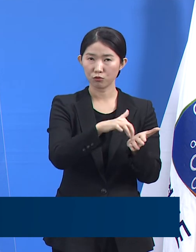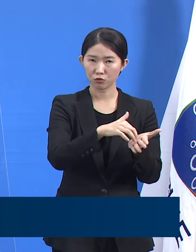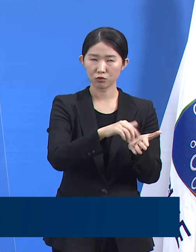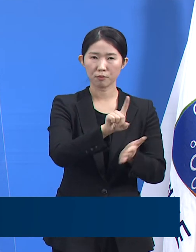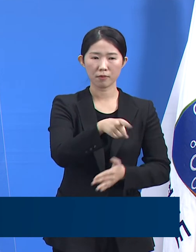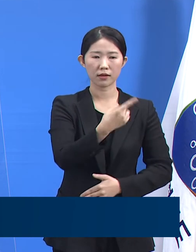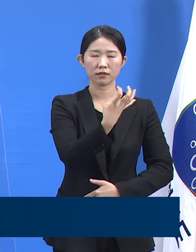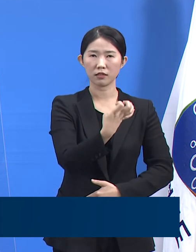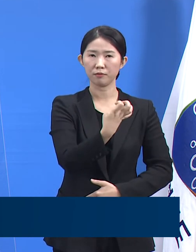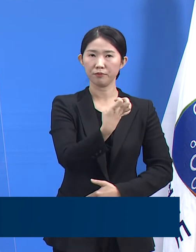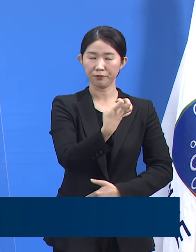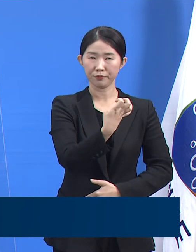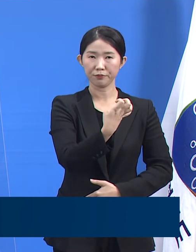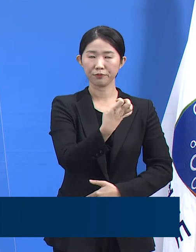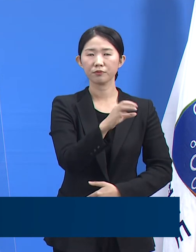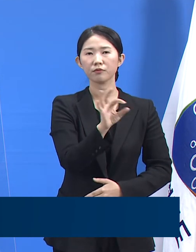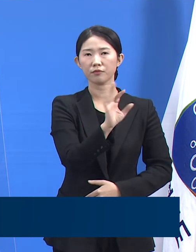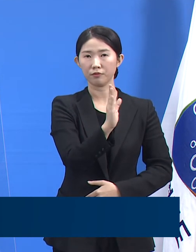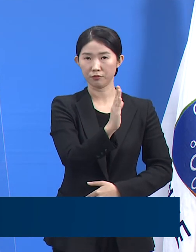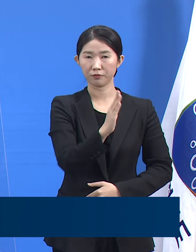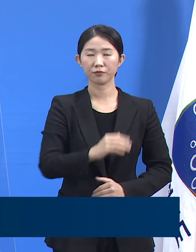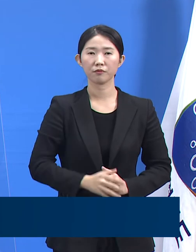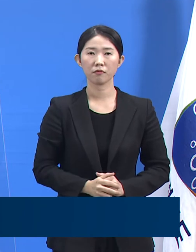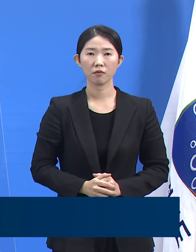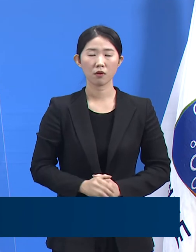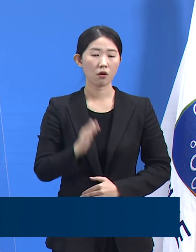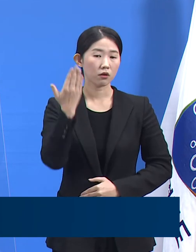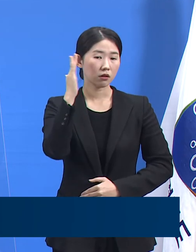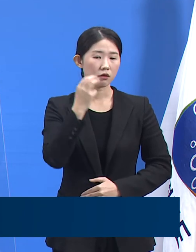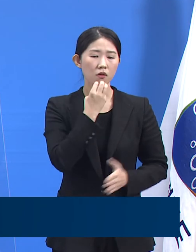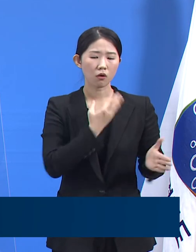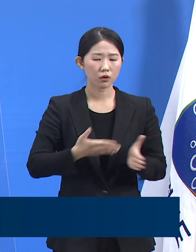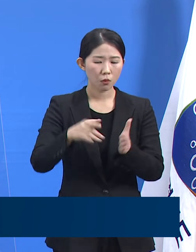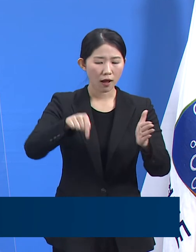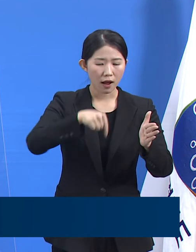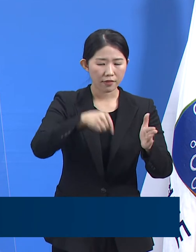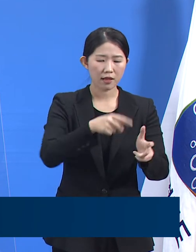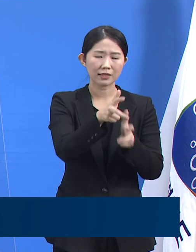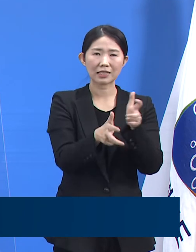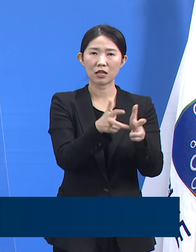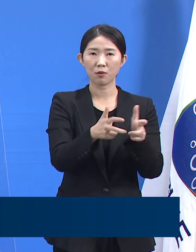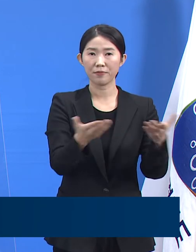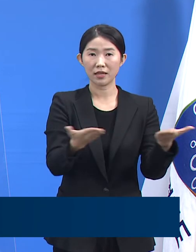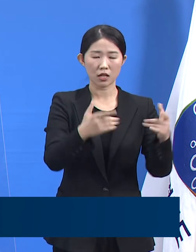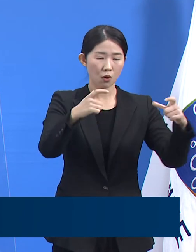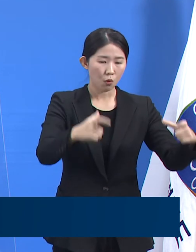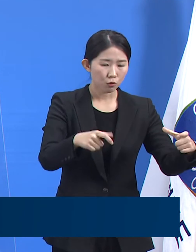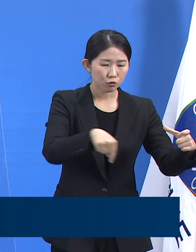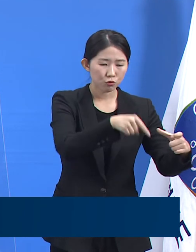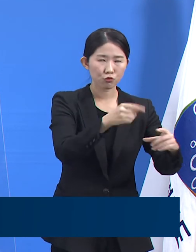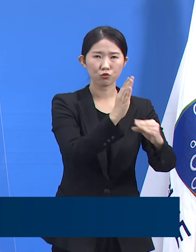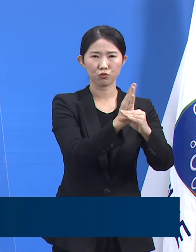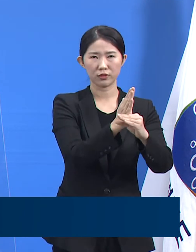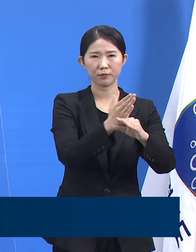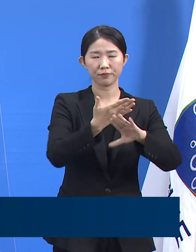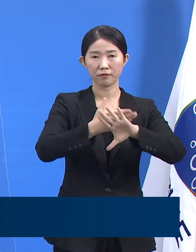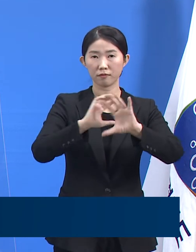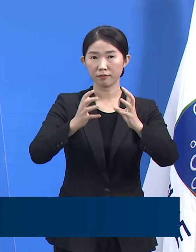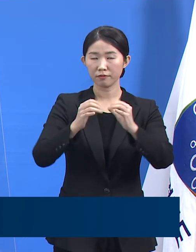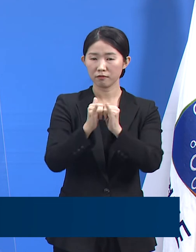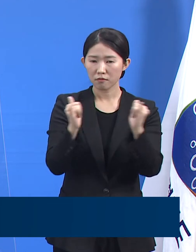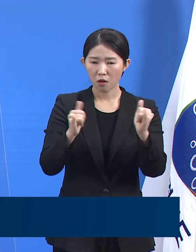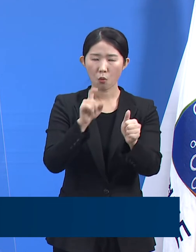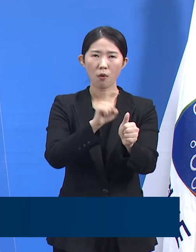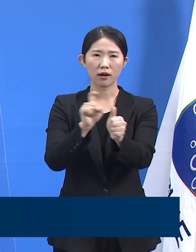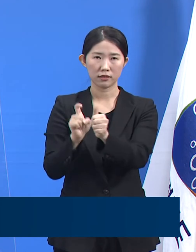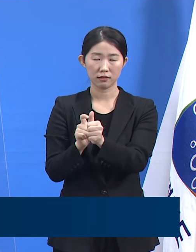최근 도내 산업단지를 중심으로 외국인 확진자들이 증가했습니다. 외국인들의 경우 언어소통이나